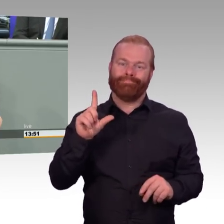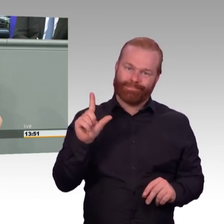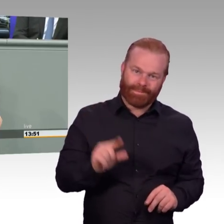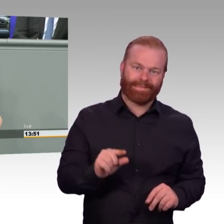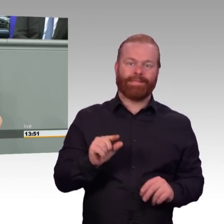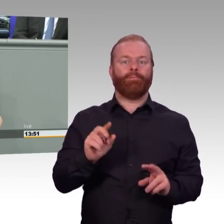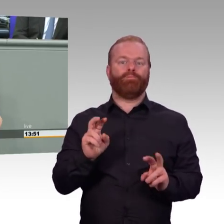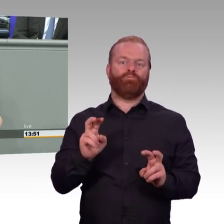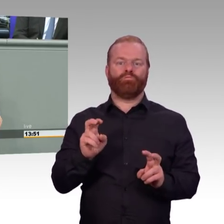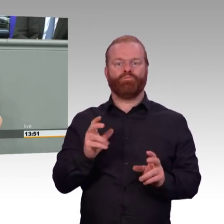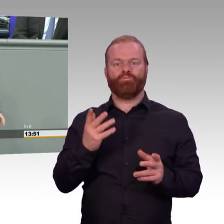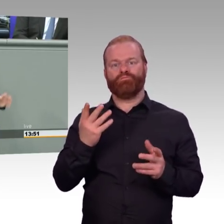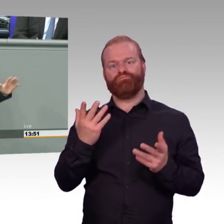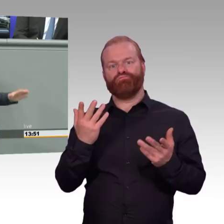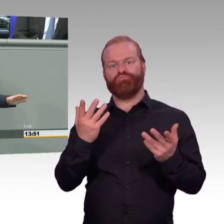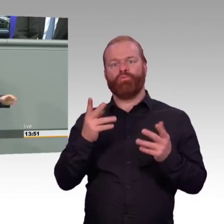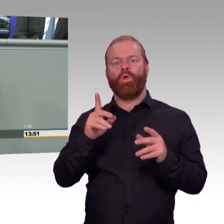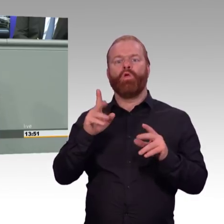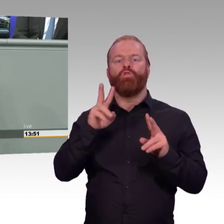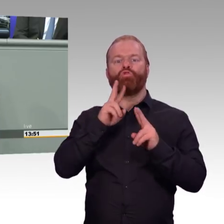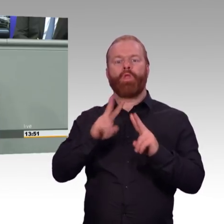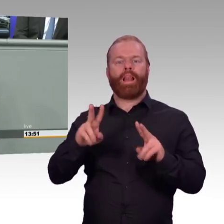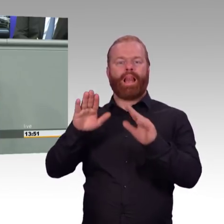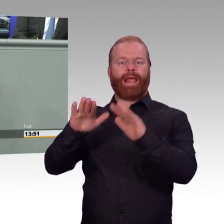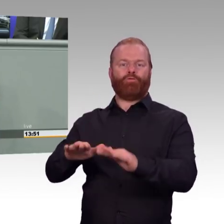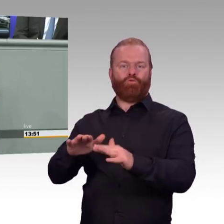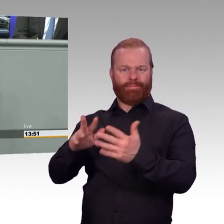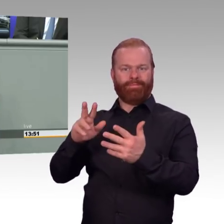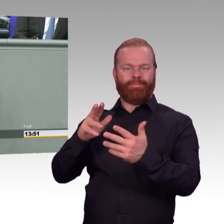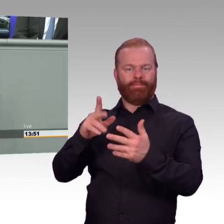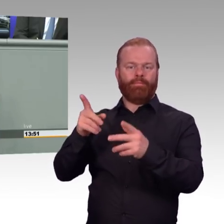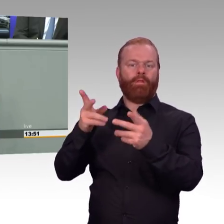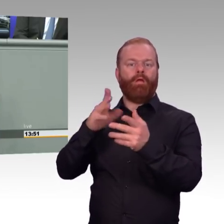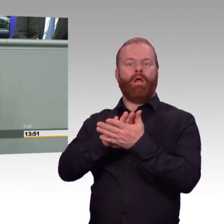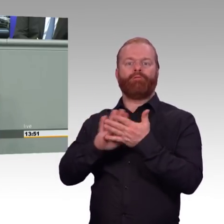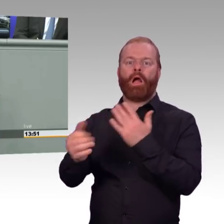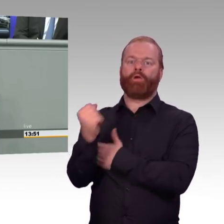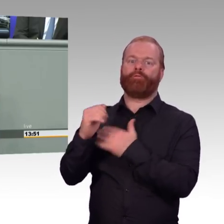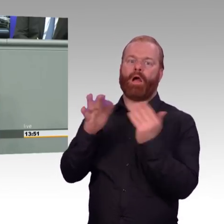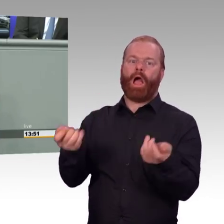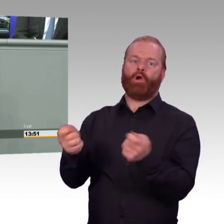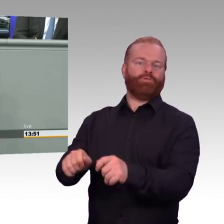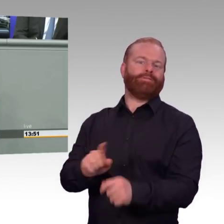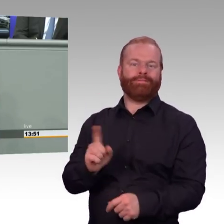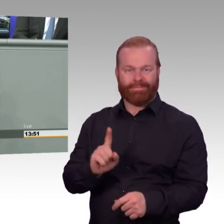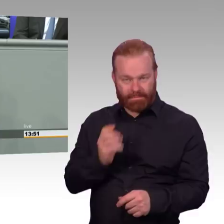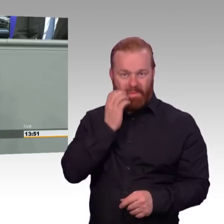Lämmel hat es ja schon zutreffend ausgeführt, am liebsten alle Betreiber enteignen würden. Das haben wir ja schon zur Gänze gehört.